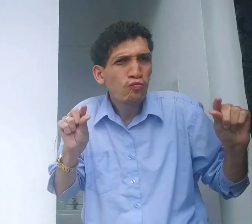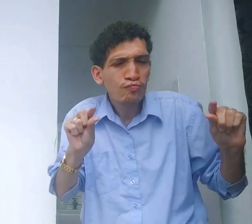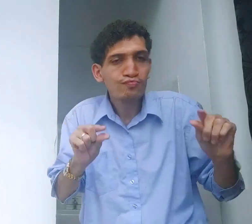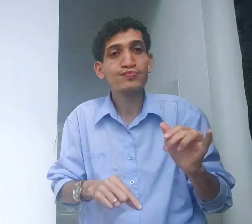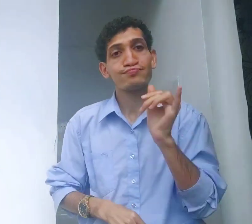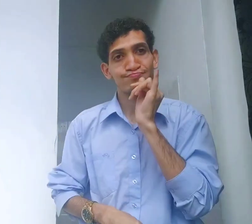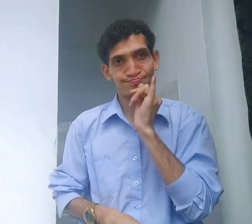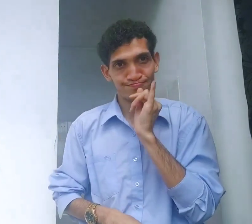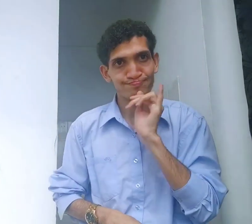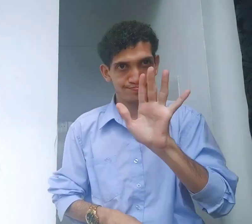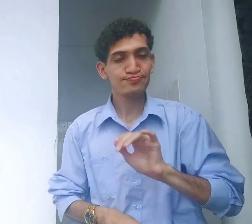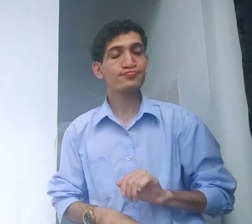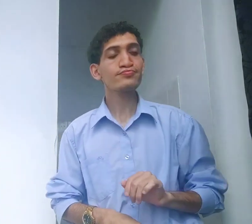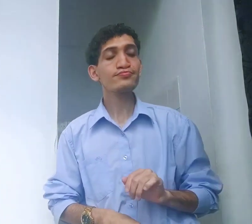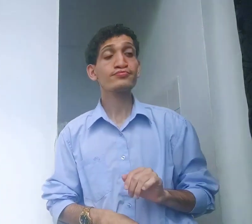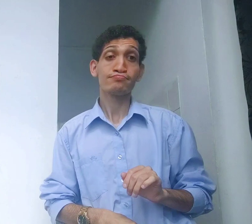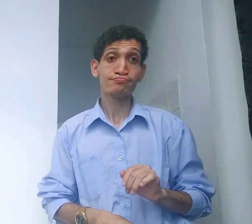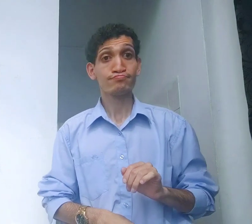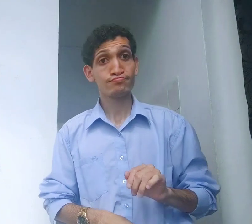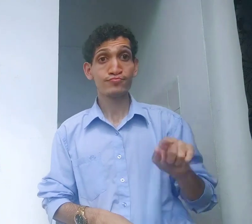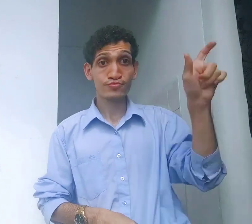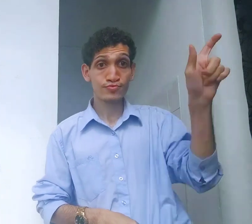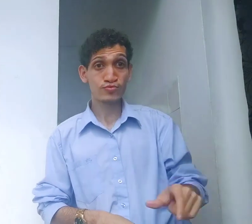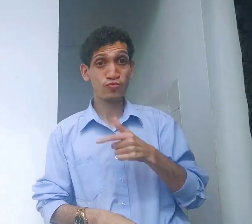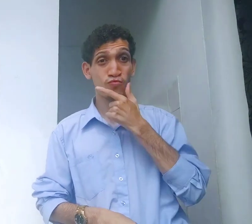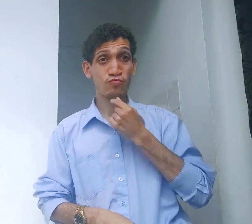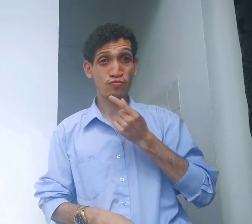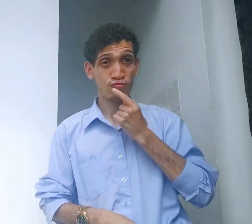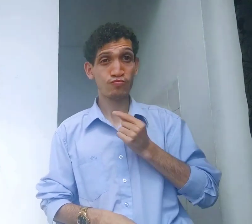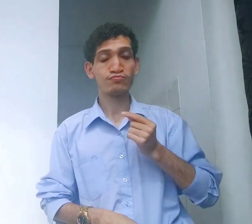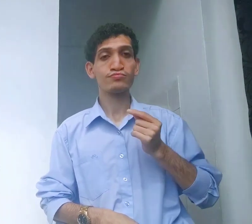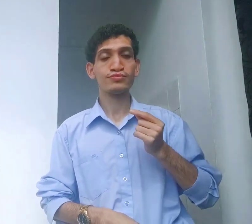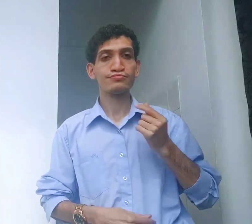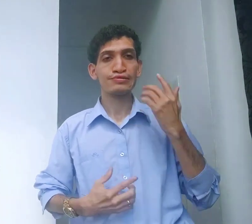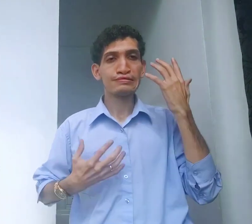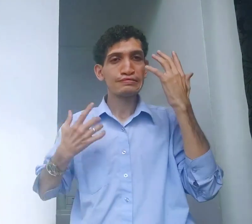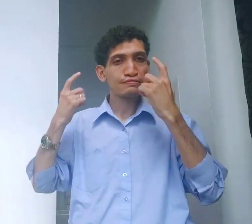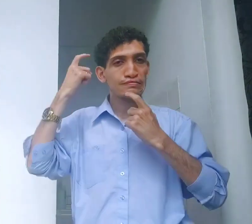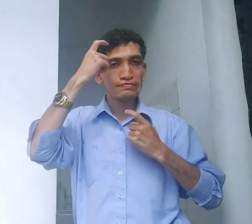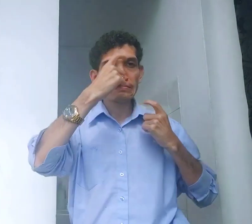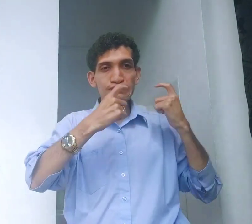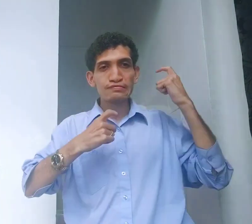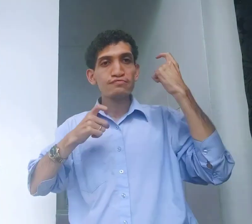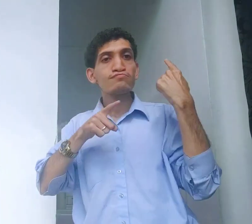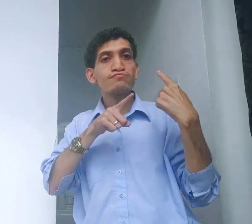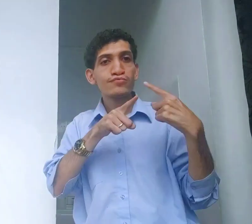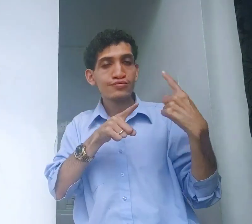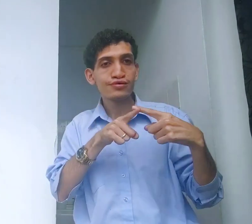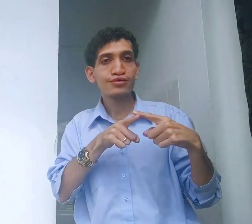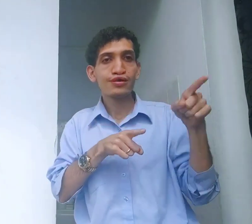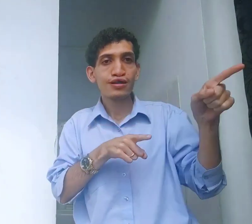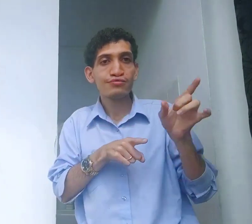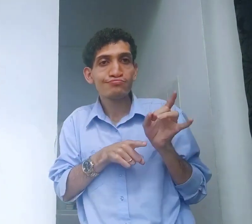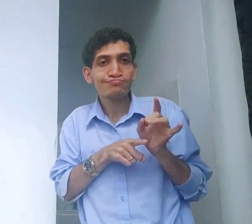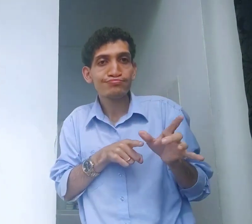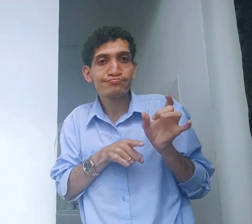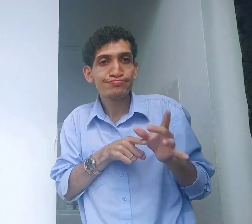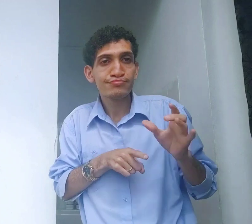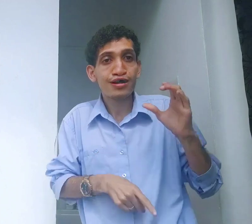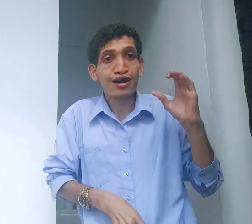retardar e atrasar, traz como? Olha, pessoa homem, preocupado, porque ele,